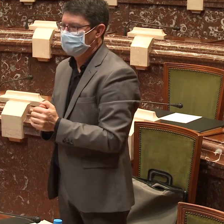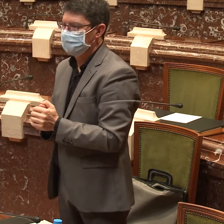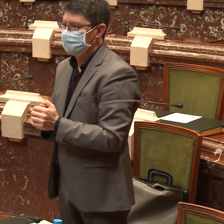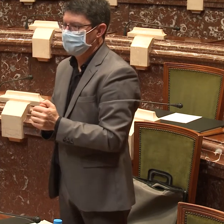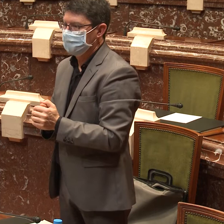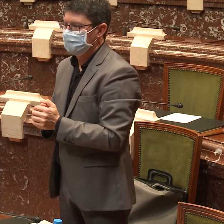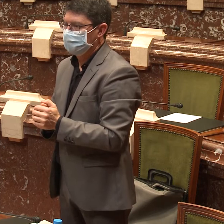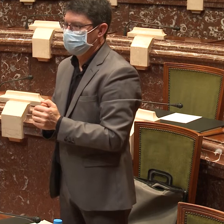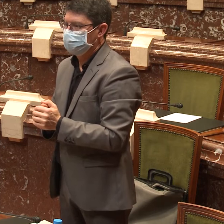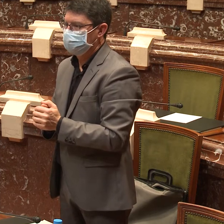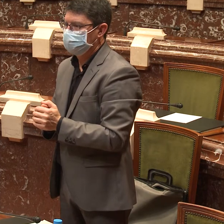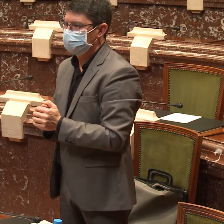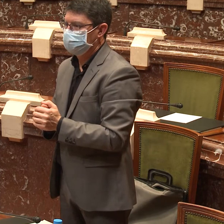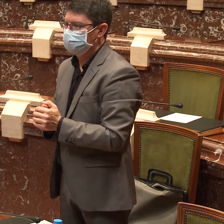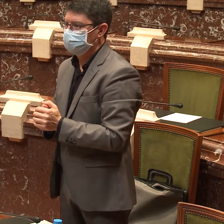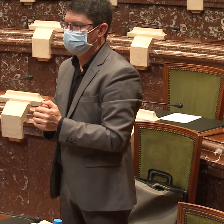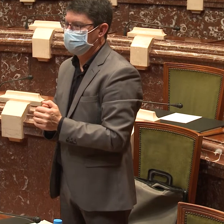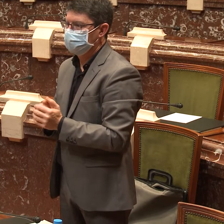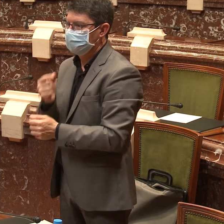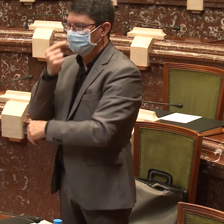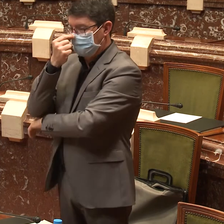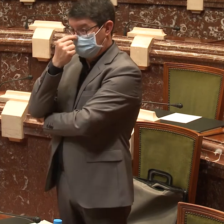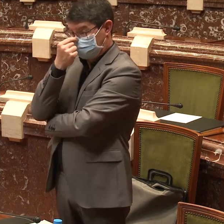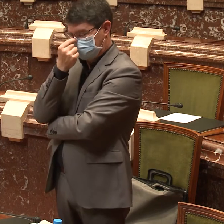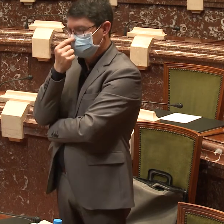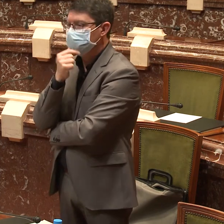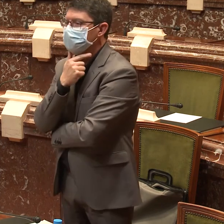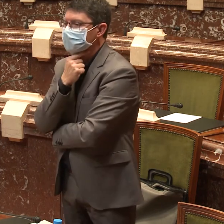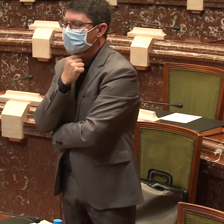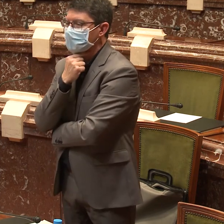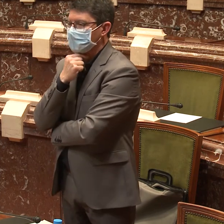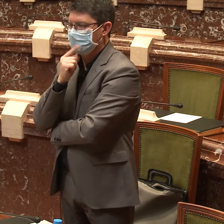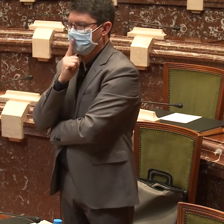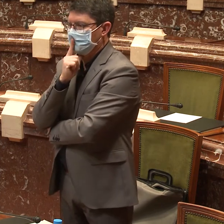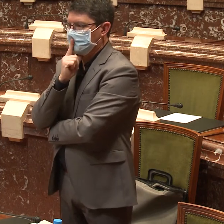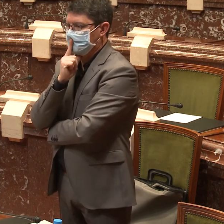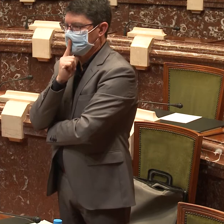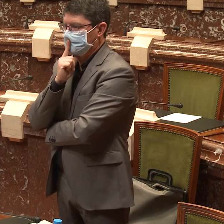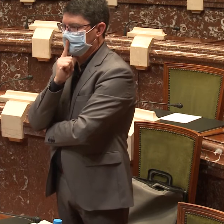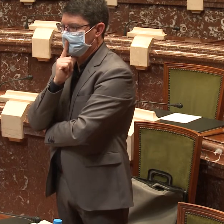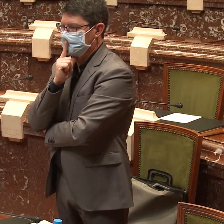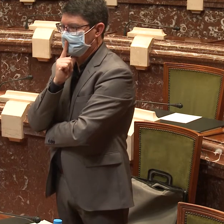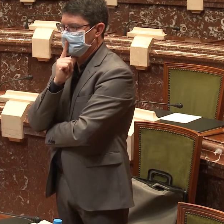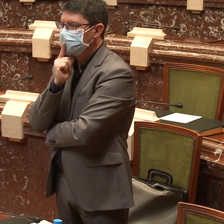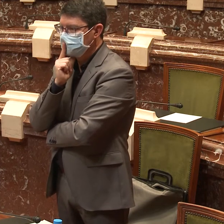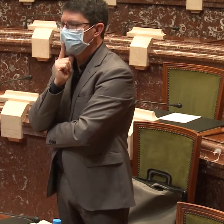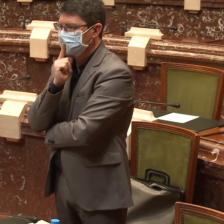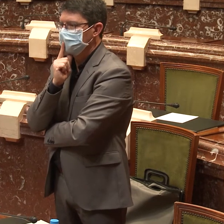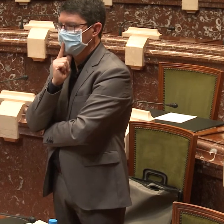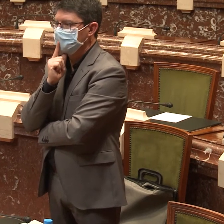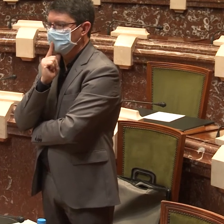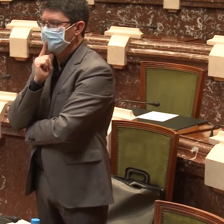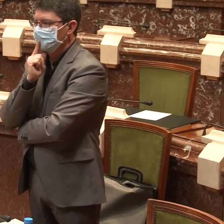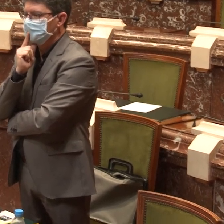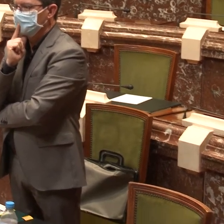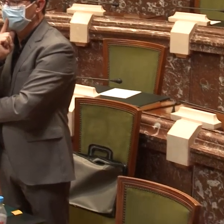el funcionamiento de la asamblea, de la comisión hoy por la comodidad para el compareciente para que nos vaya contestando uno a uno. Así es que